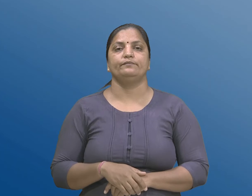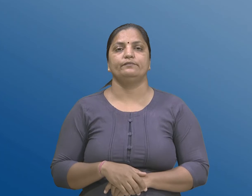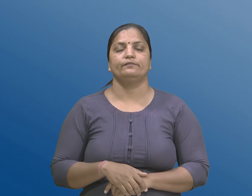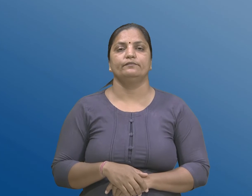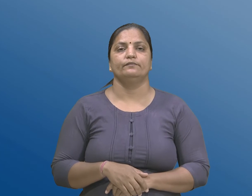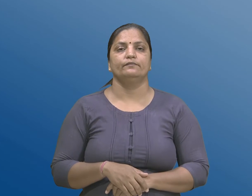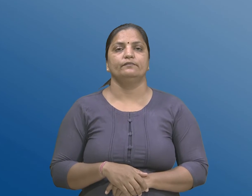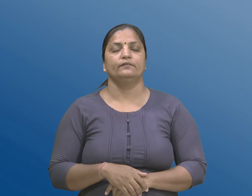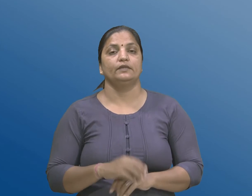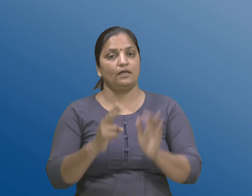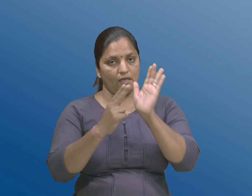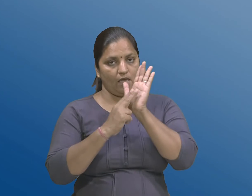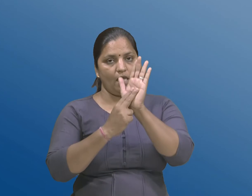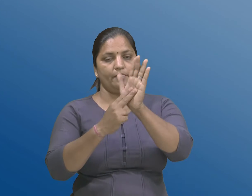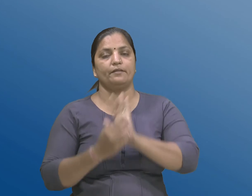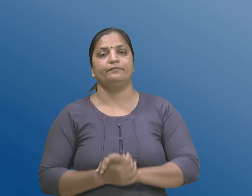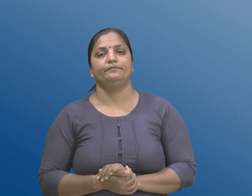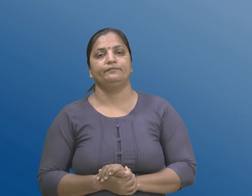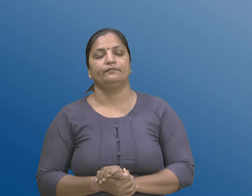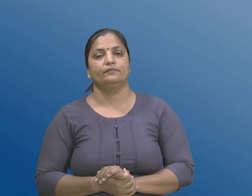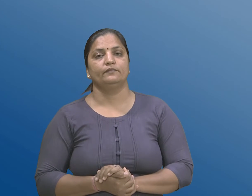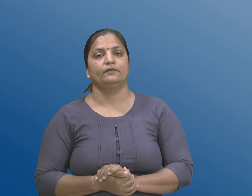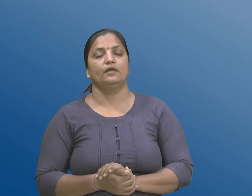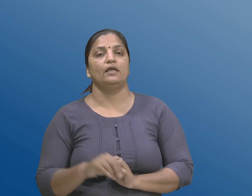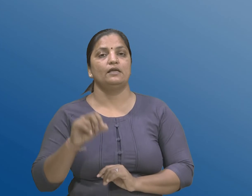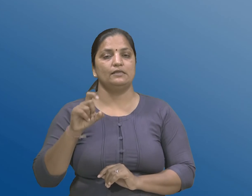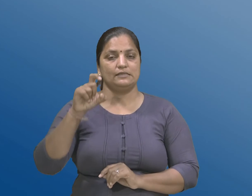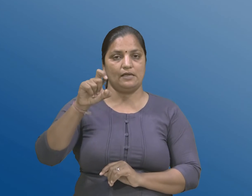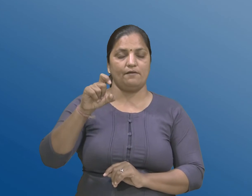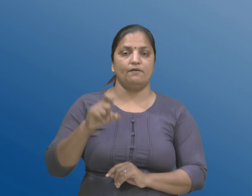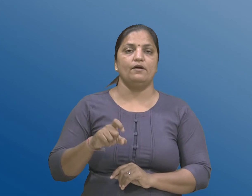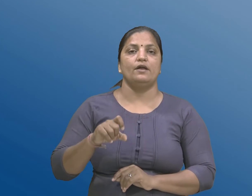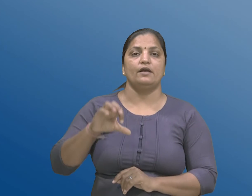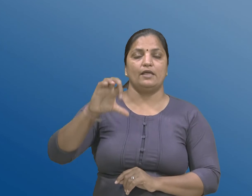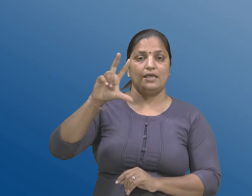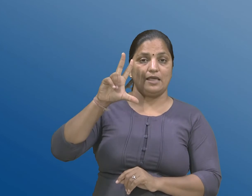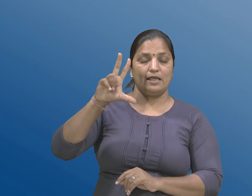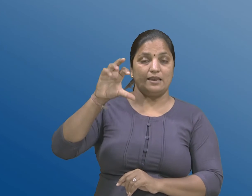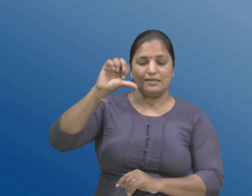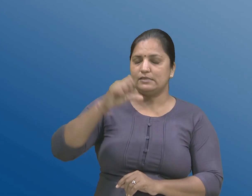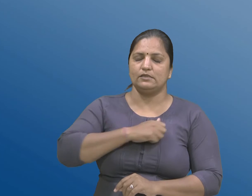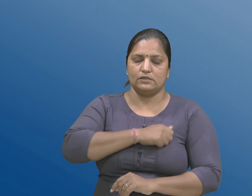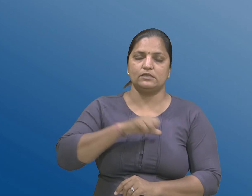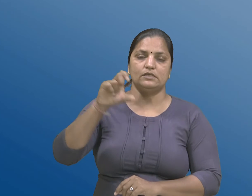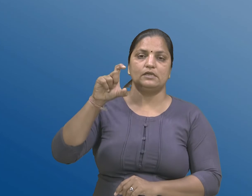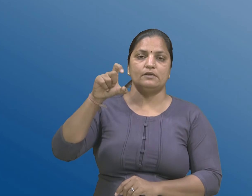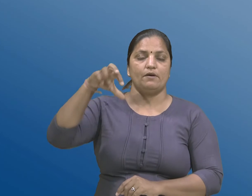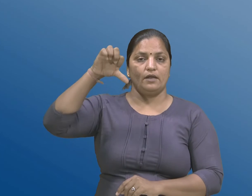एन, खंड अग्णया इशिना पेटा खंड साथ हिठळ सलहकार समितीनी रचना